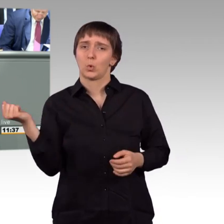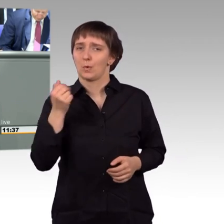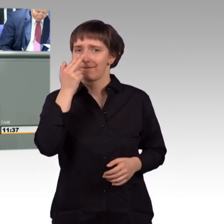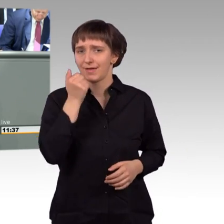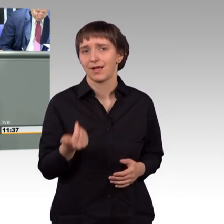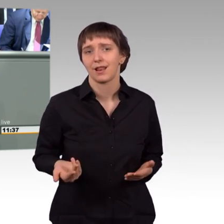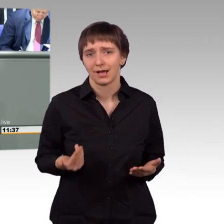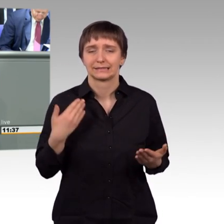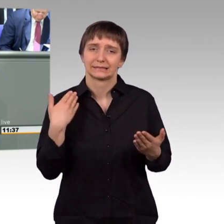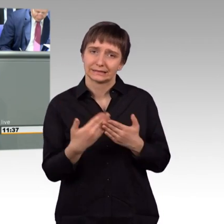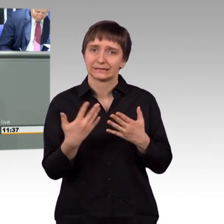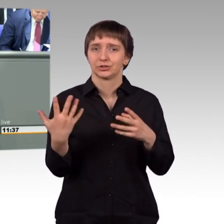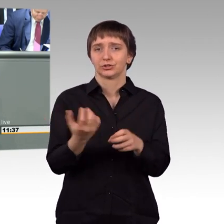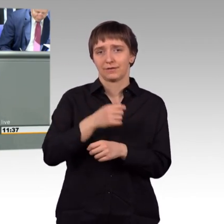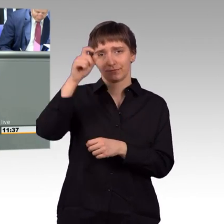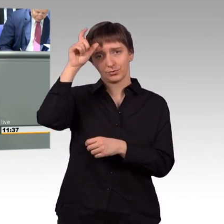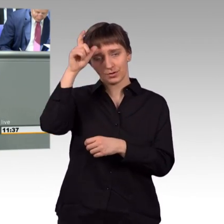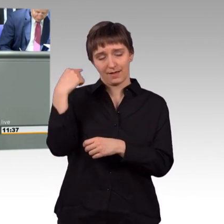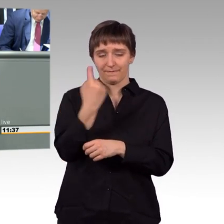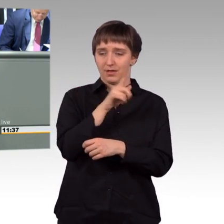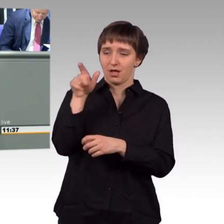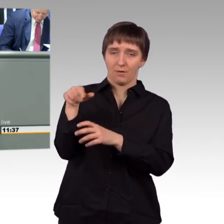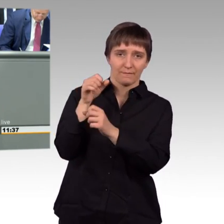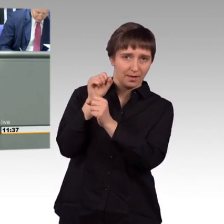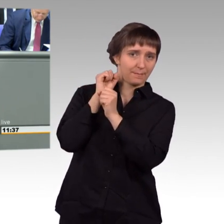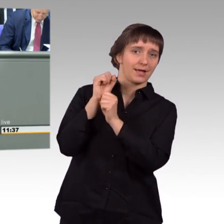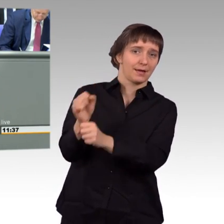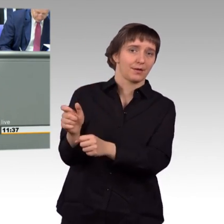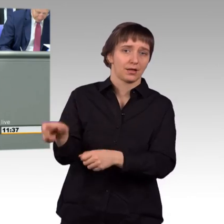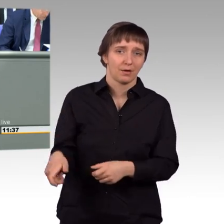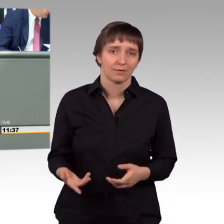Abhängigkeit zu der Türkei. Und auch hier haben wir offensichtlich Recht behalten.